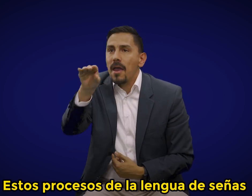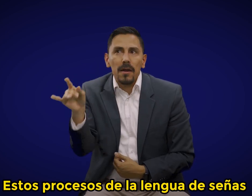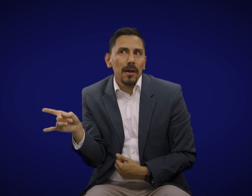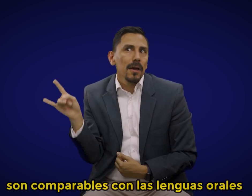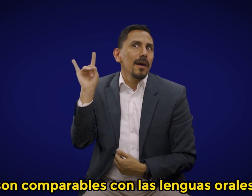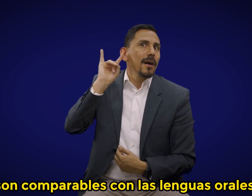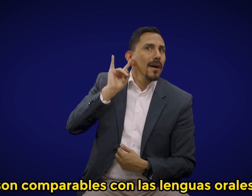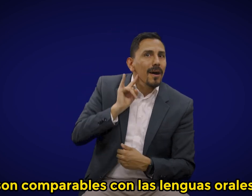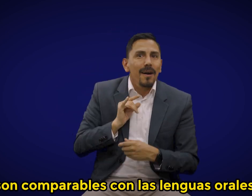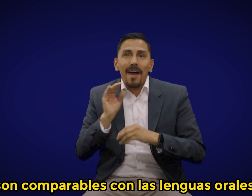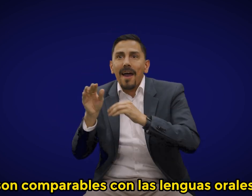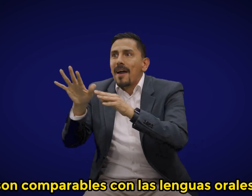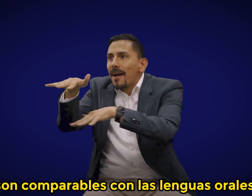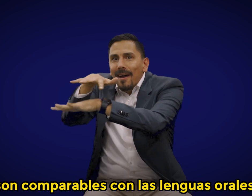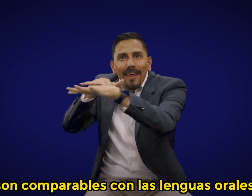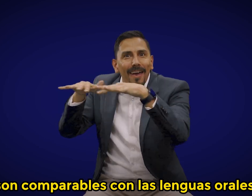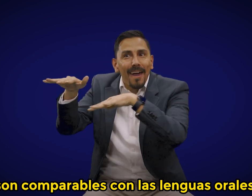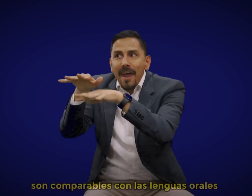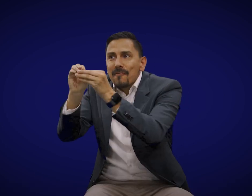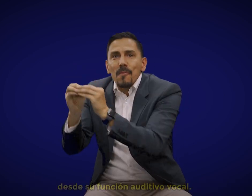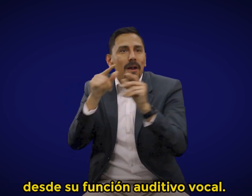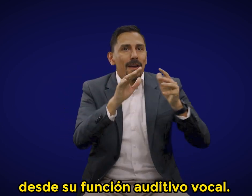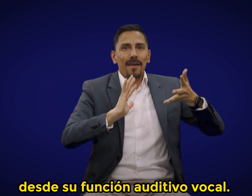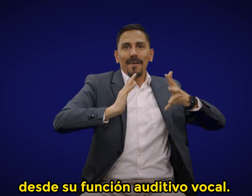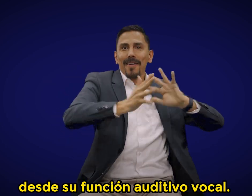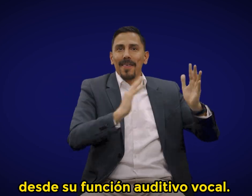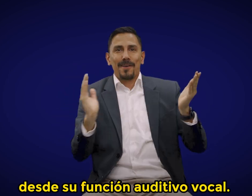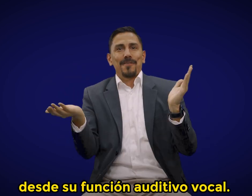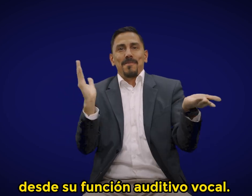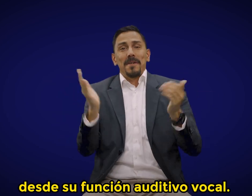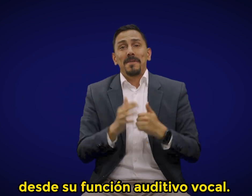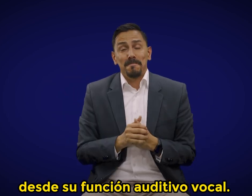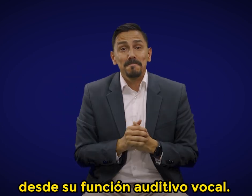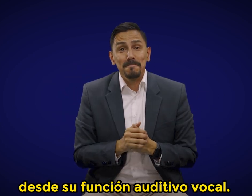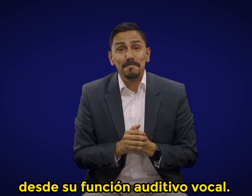señas son comparables con las lenguas orales desde su función auditivo-vocal.